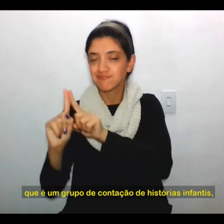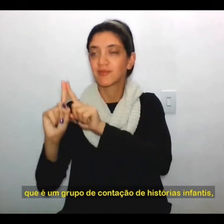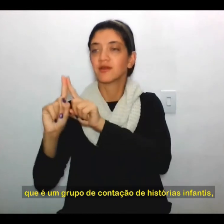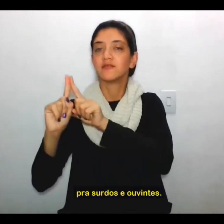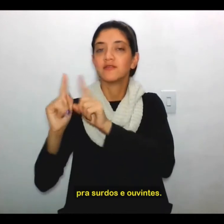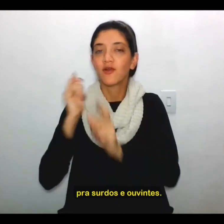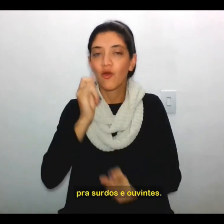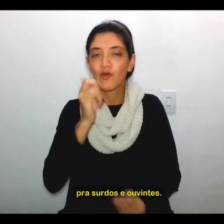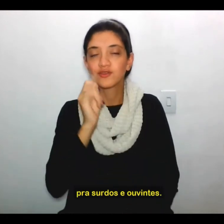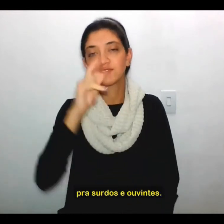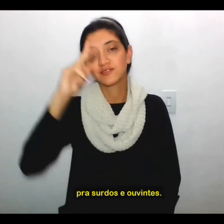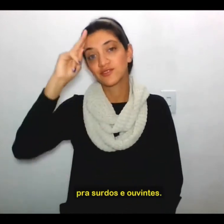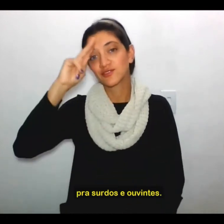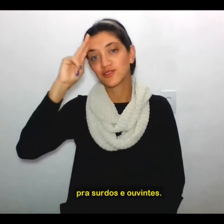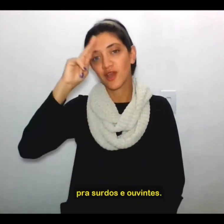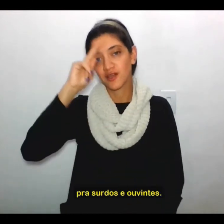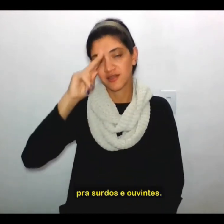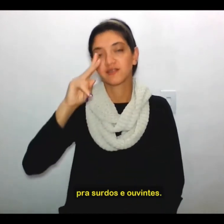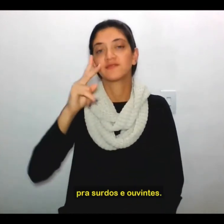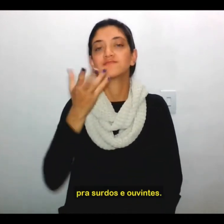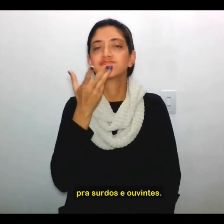para surdos e ouvintes.